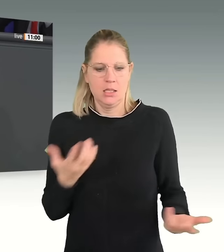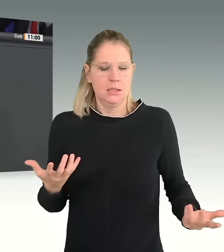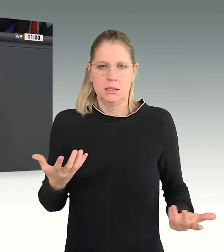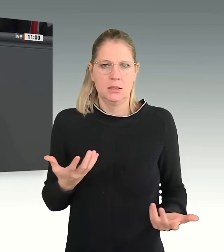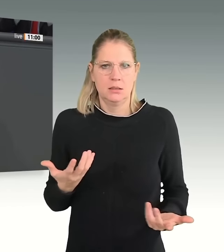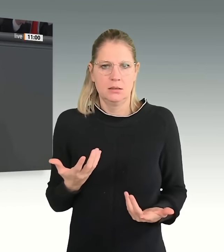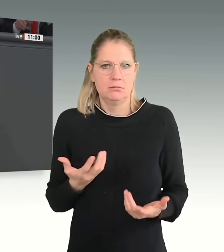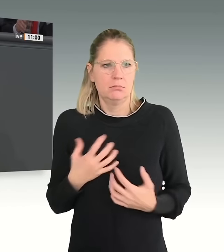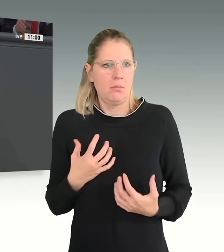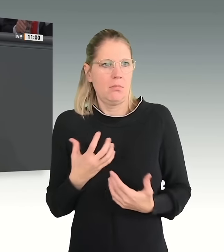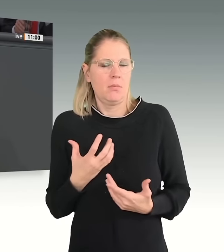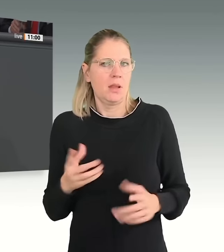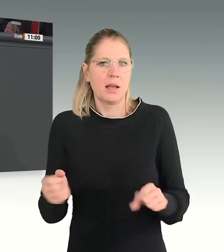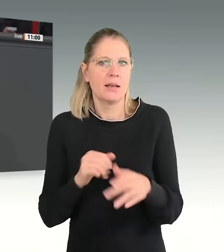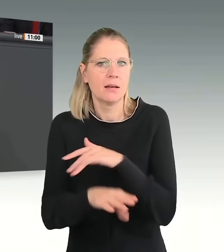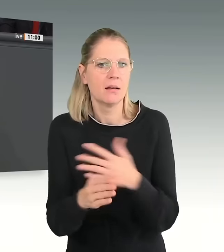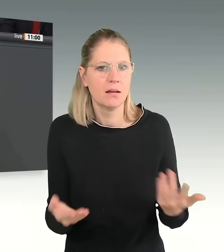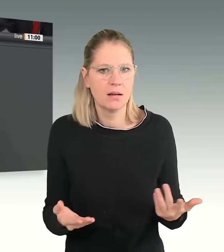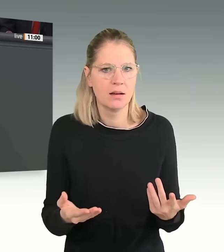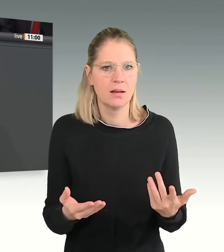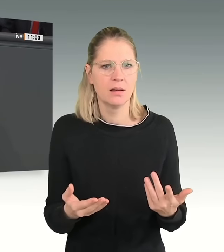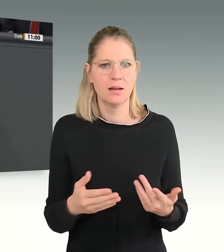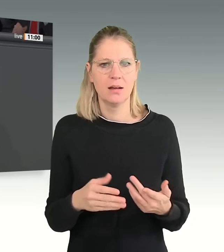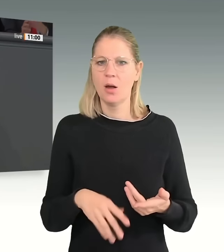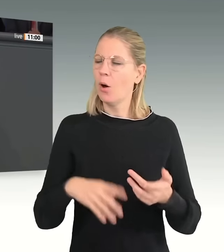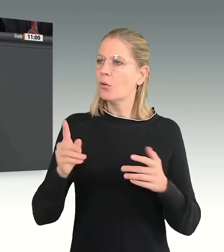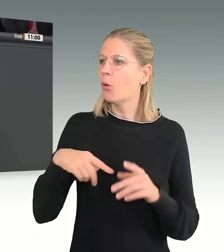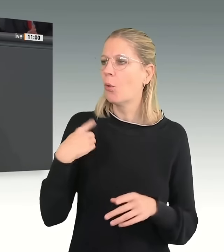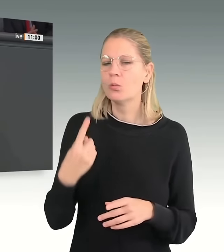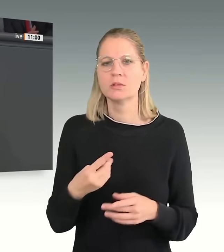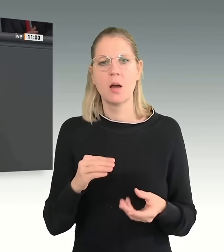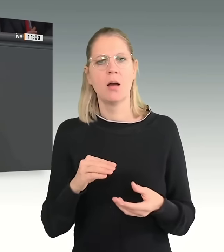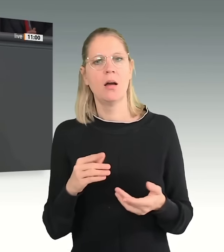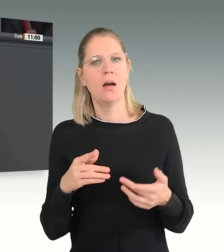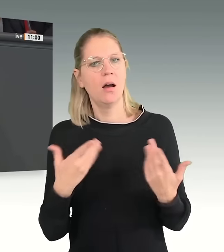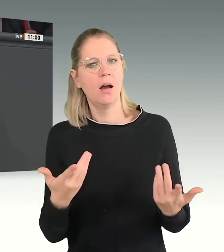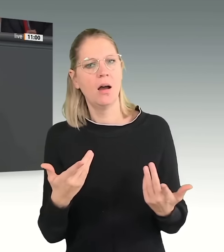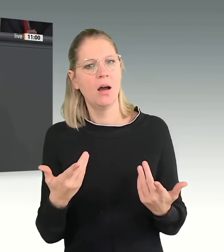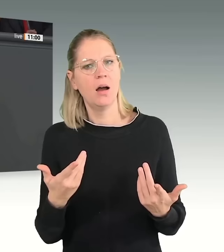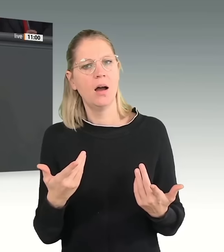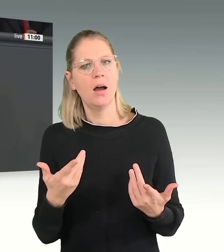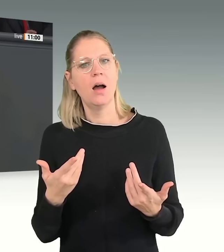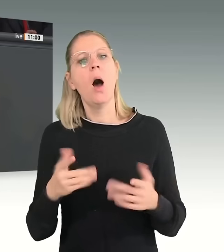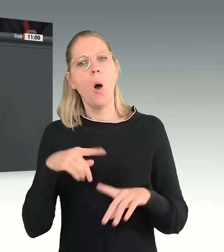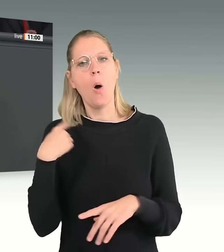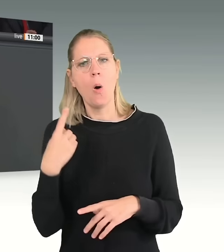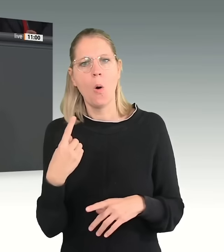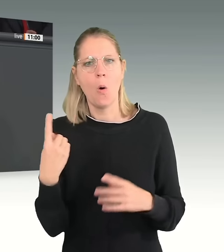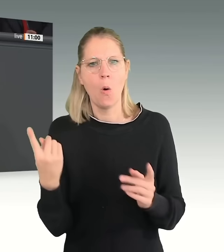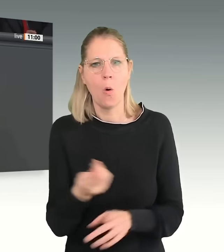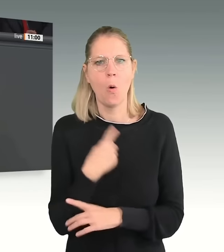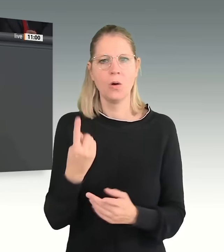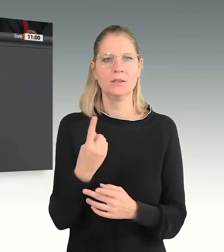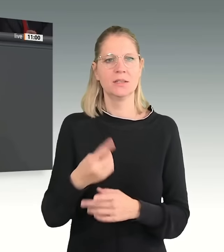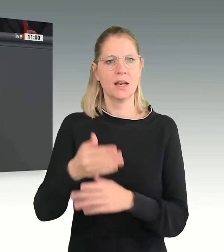Deutschland liegt in zwei von Deutschland begonnenen Weltkriegen, die zu den größten Flüchtlingskatastrophen des 20. Jahrhunderts geführt